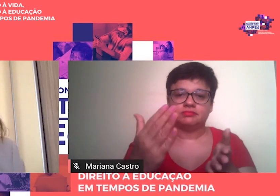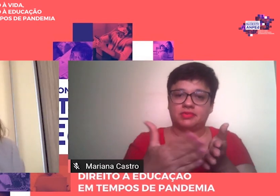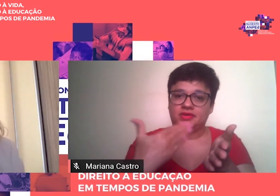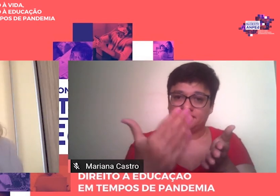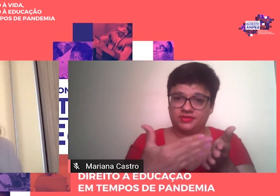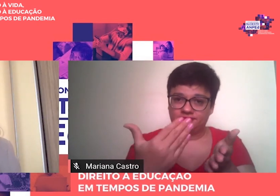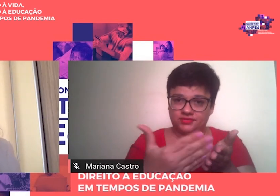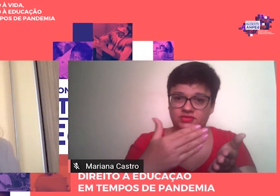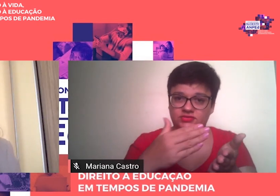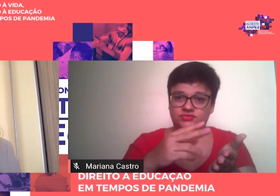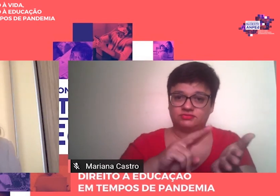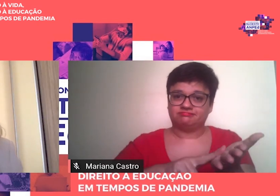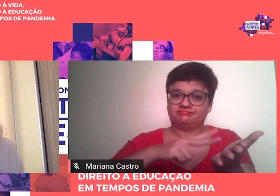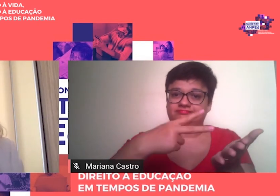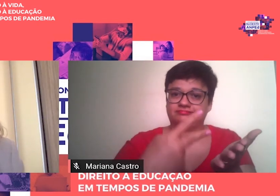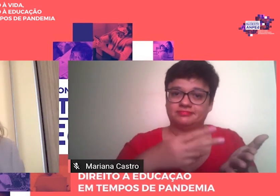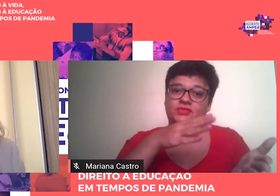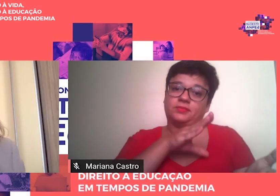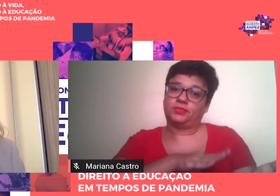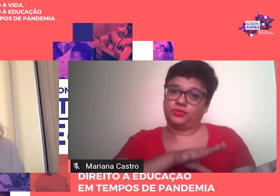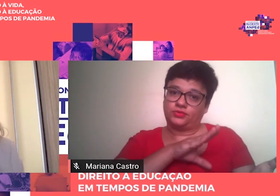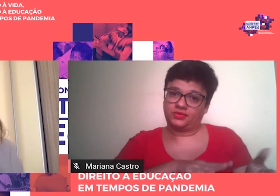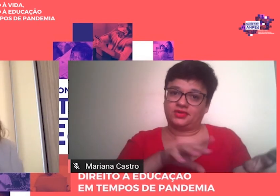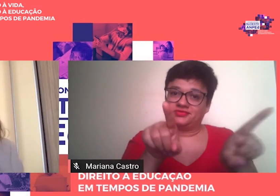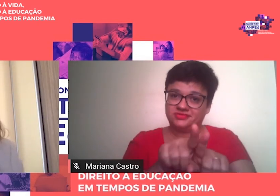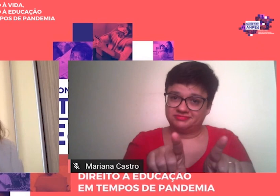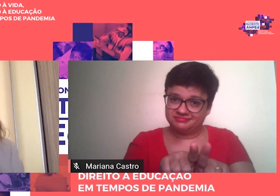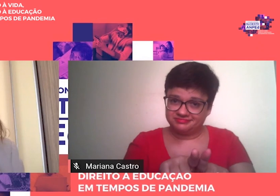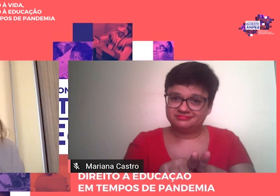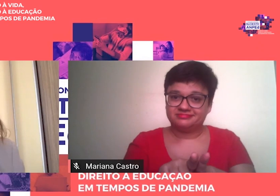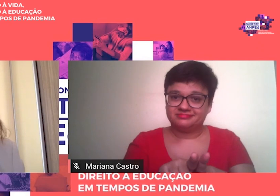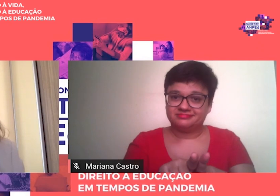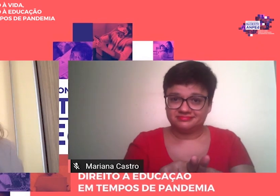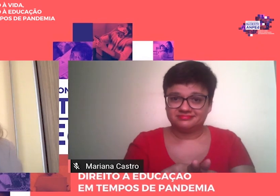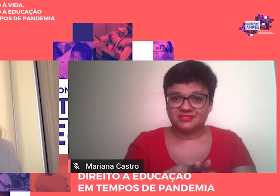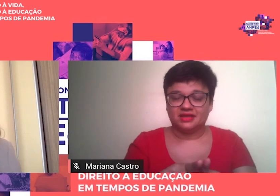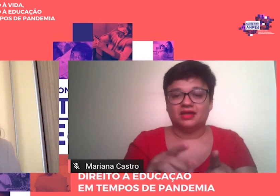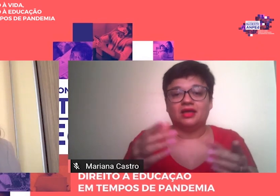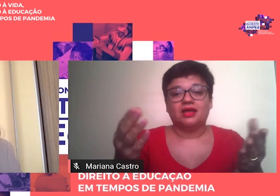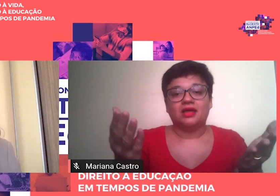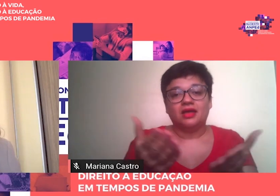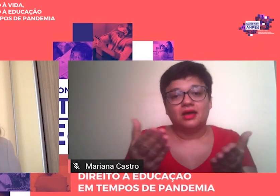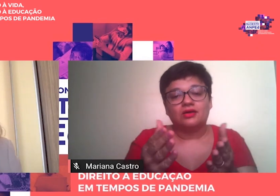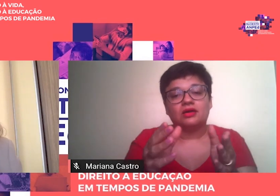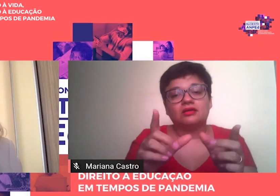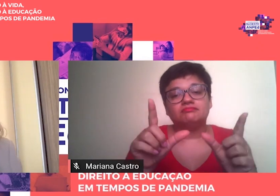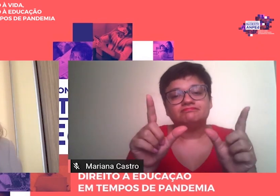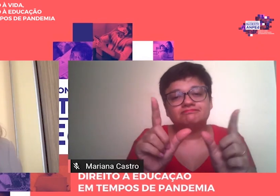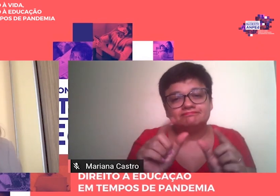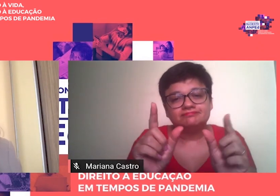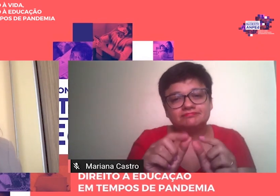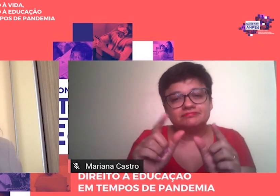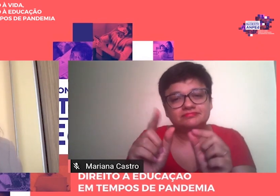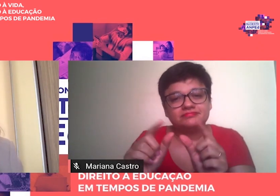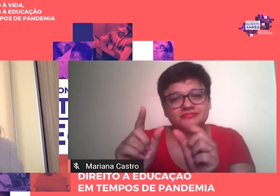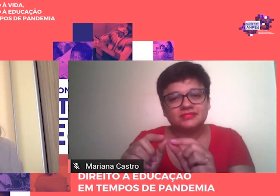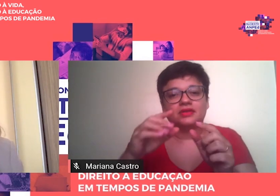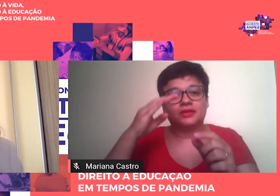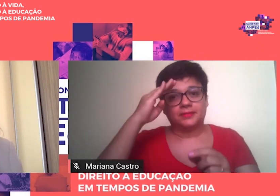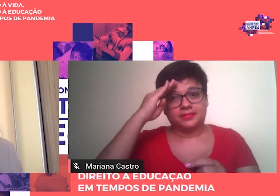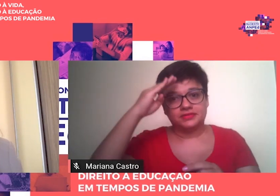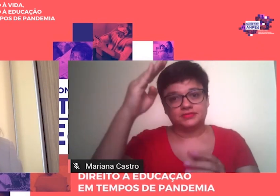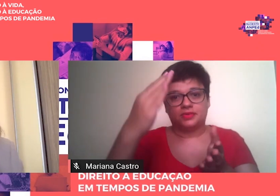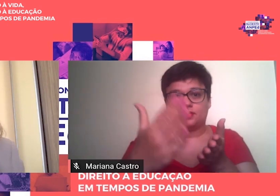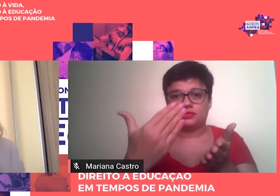português E desse protocolo Surgiu A Resenhas Educativas Que é um projeto Em parceria Com Arizona State